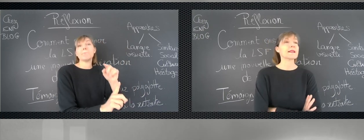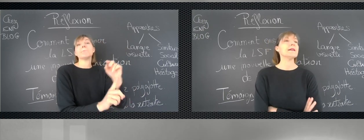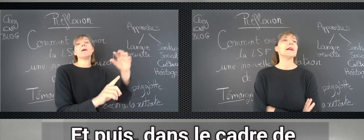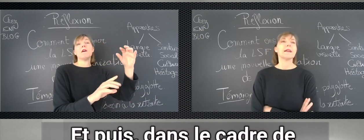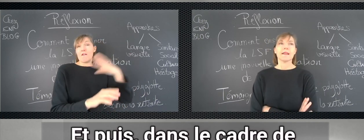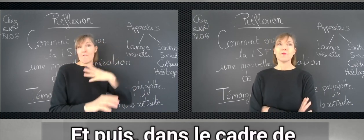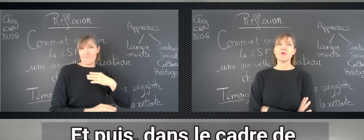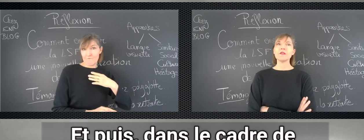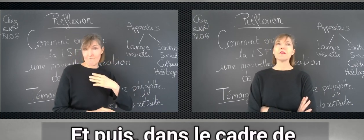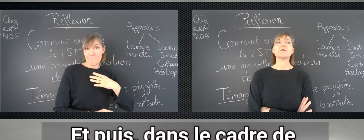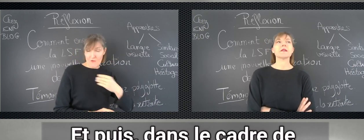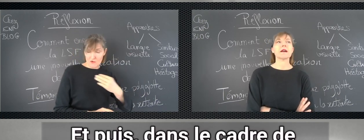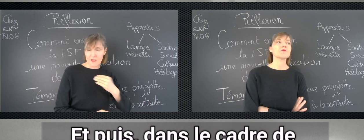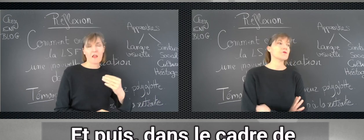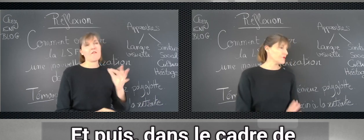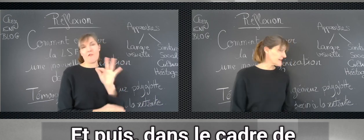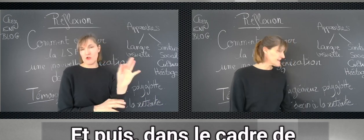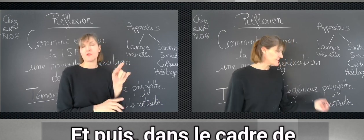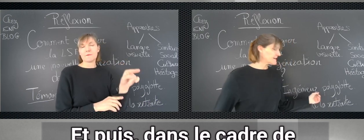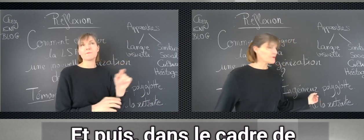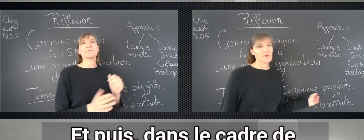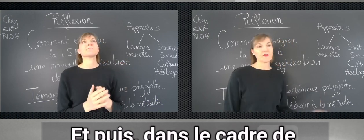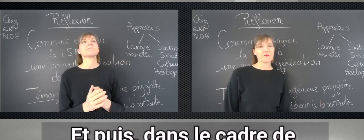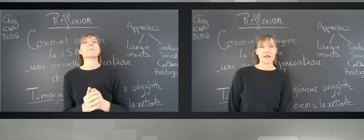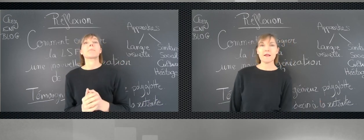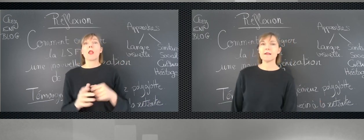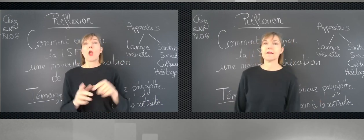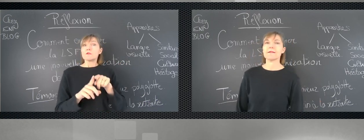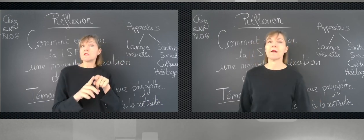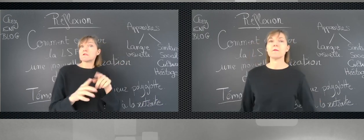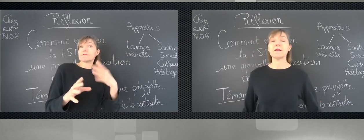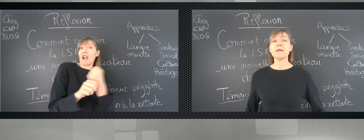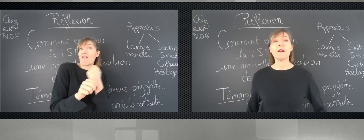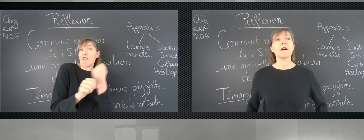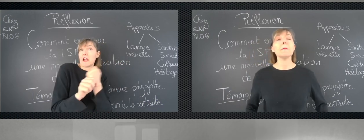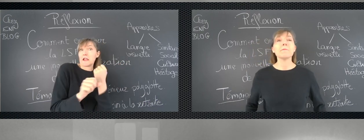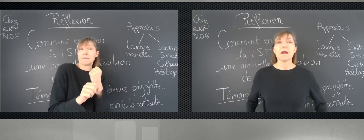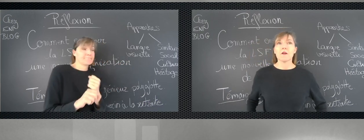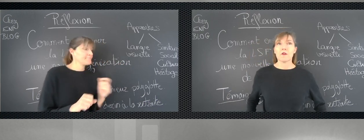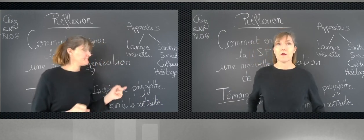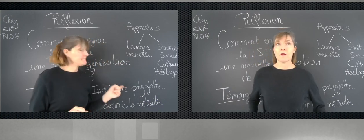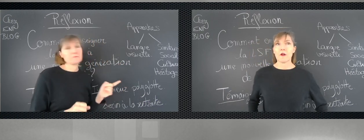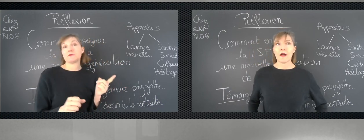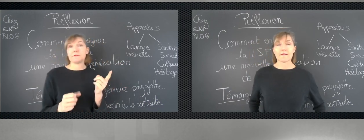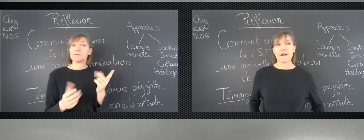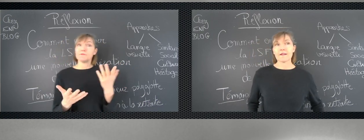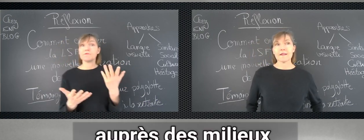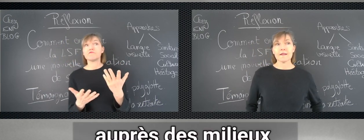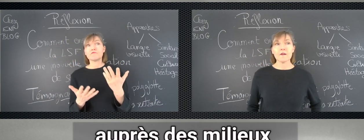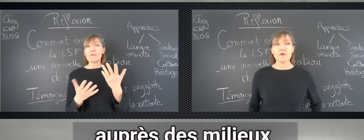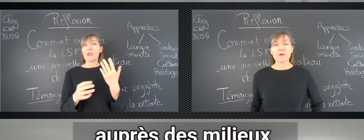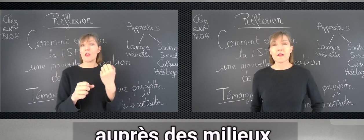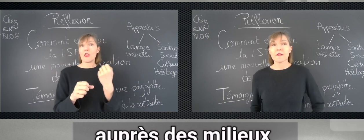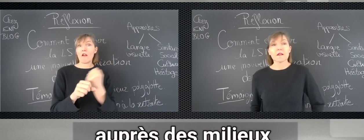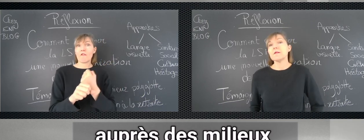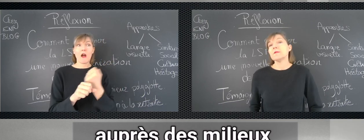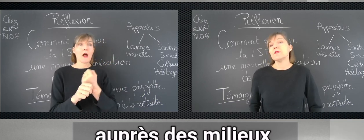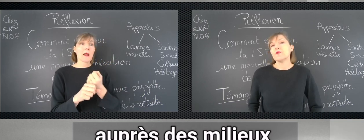Et puis, dans le cadre de son activité professionnelle, il a été amené à travailler auprès, dans les milieux